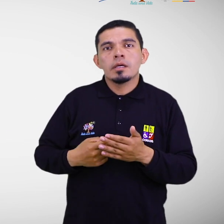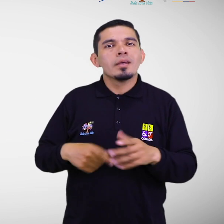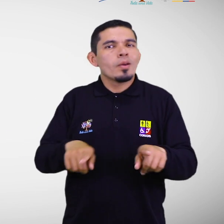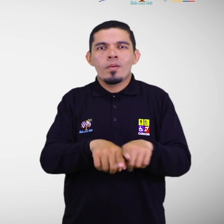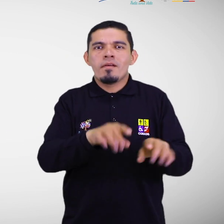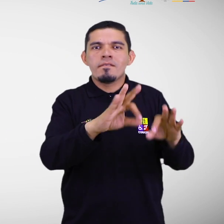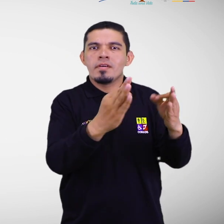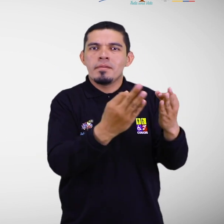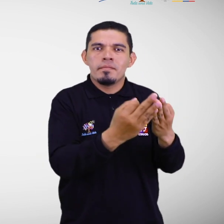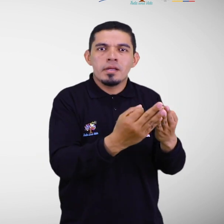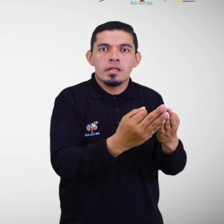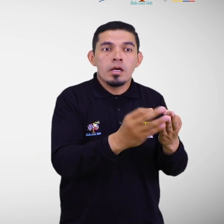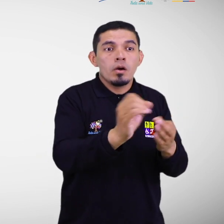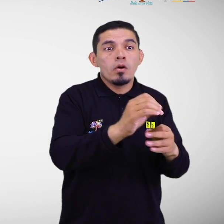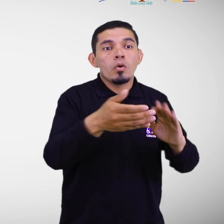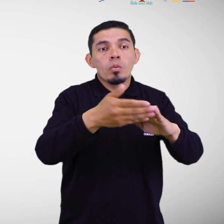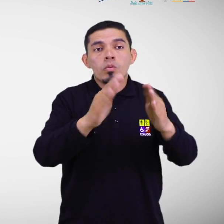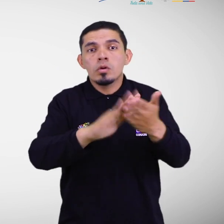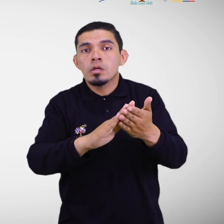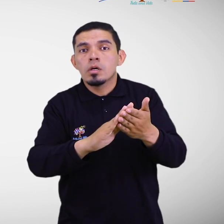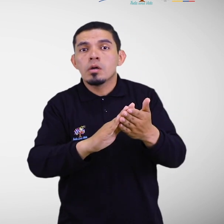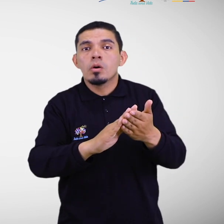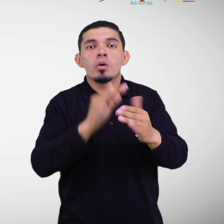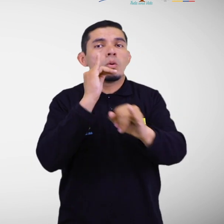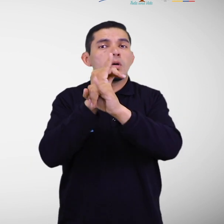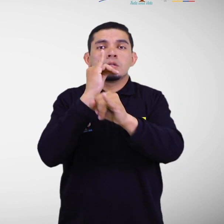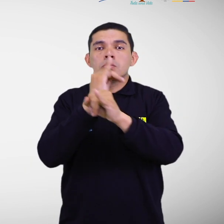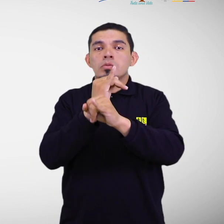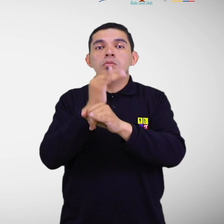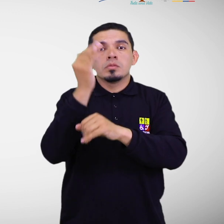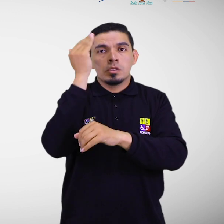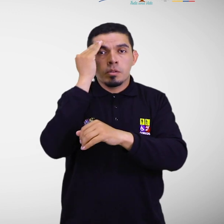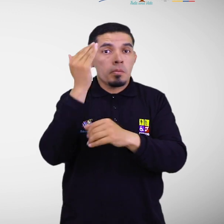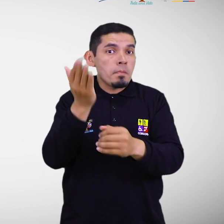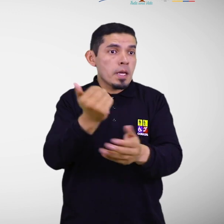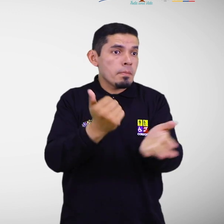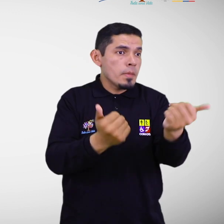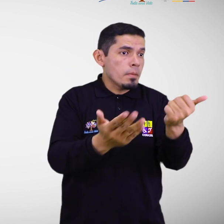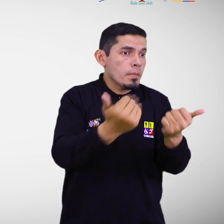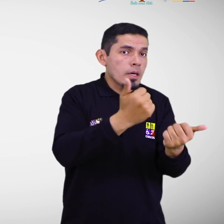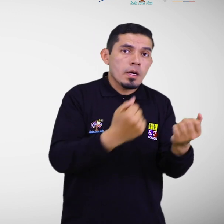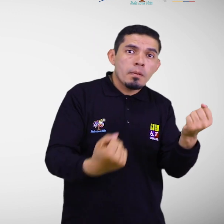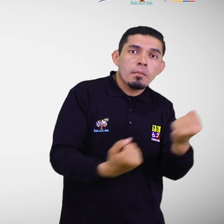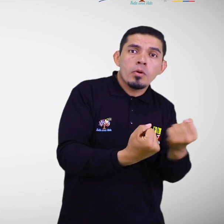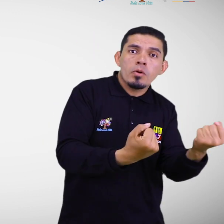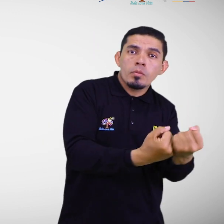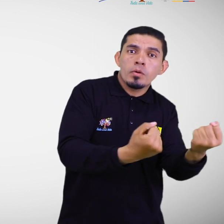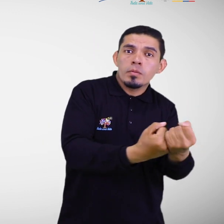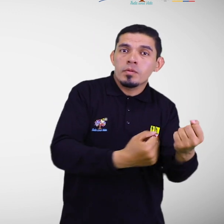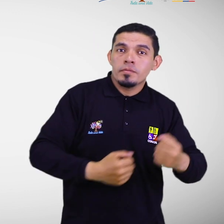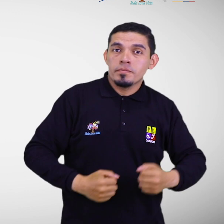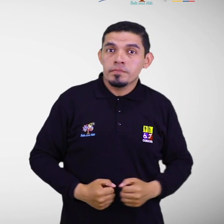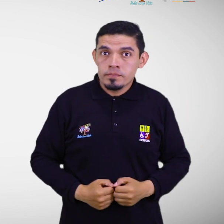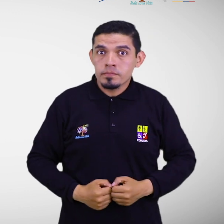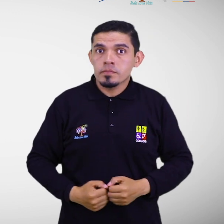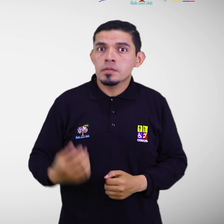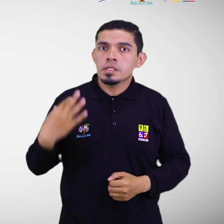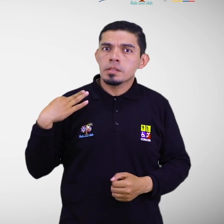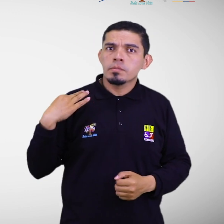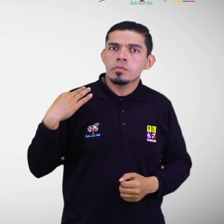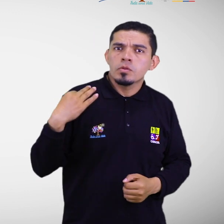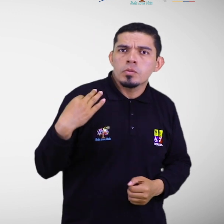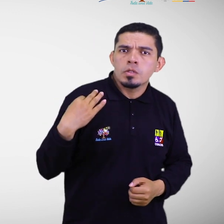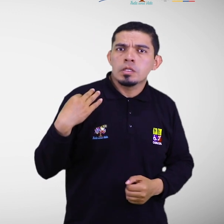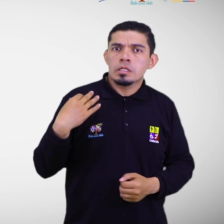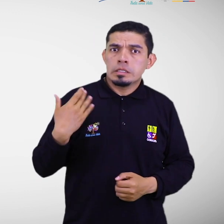en la comunidad o en la institución, para desplegarlos durante la emergencia. La disponibilidad y uso real de estos